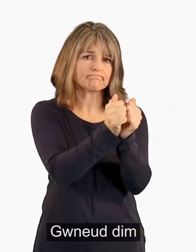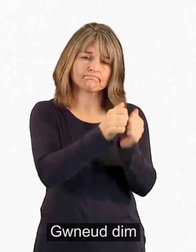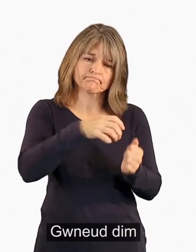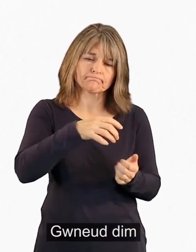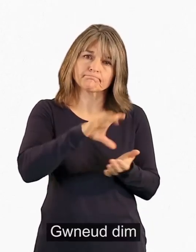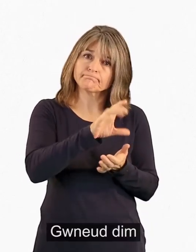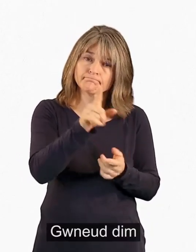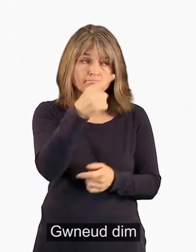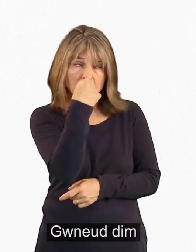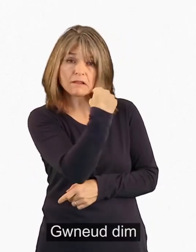Gwneud dim.